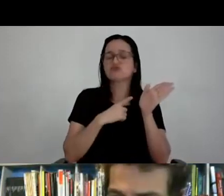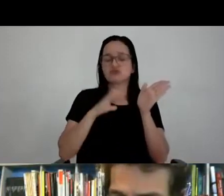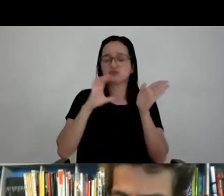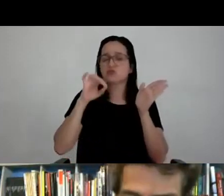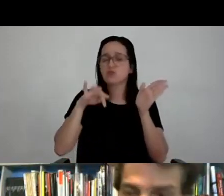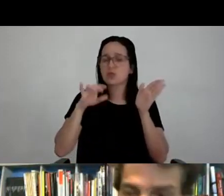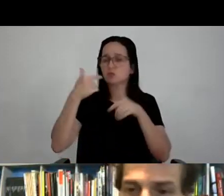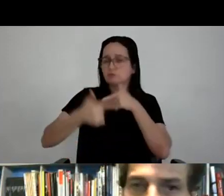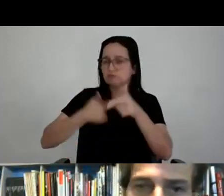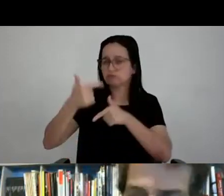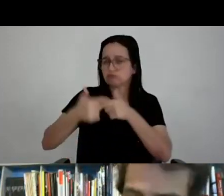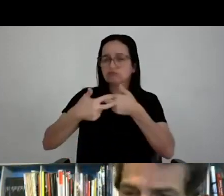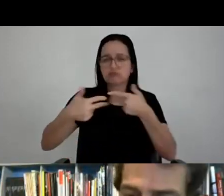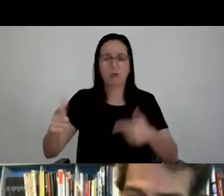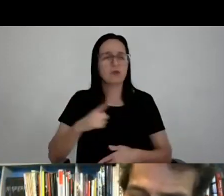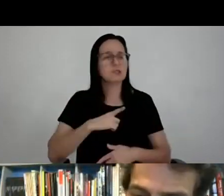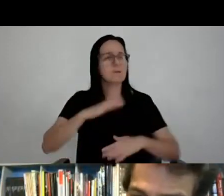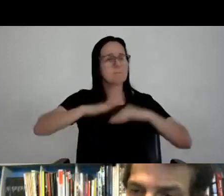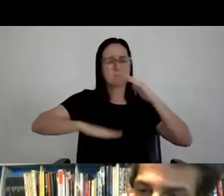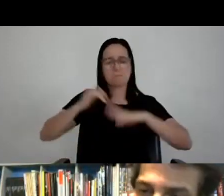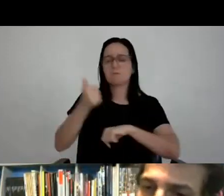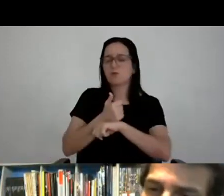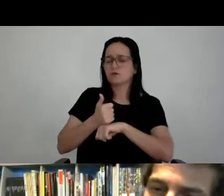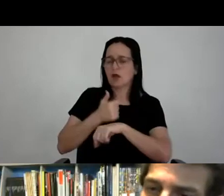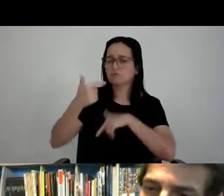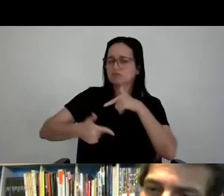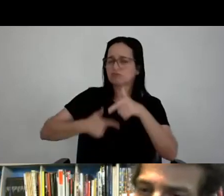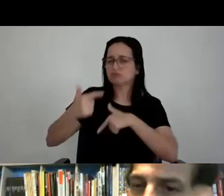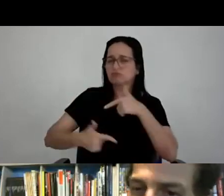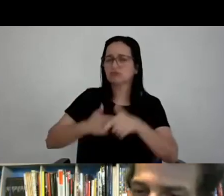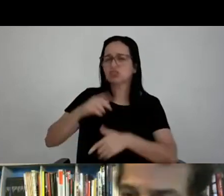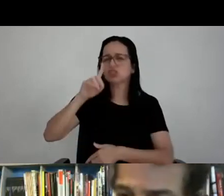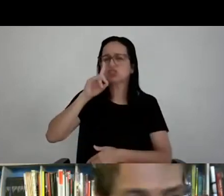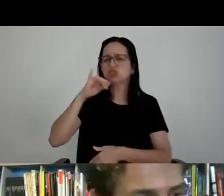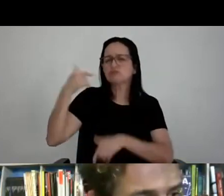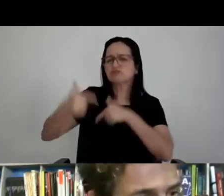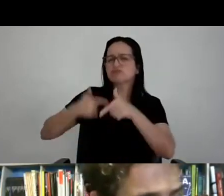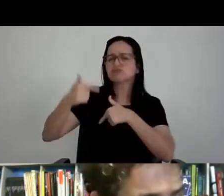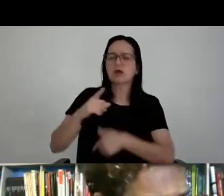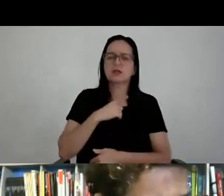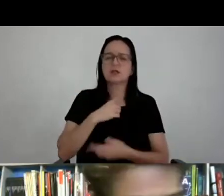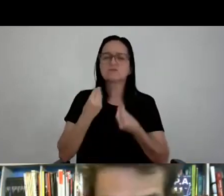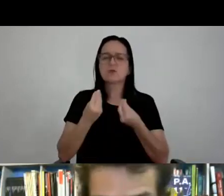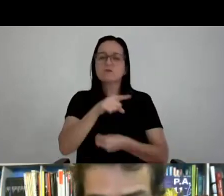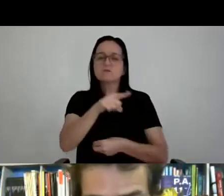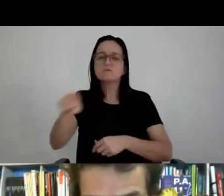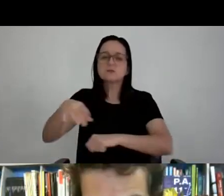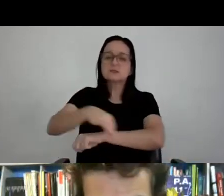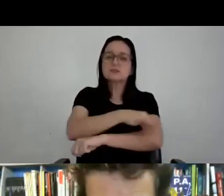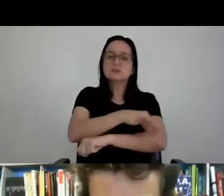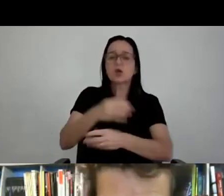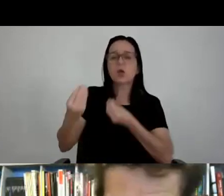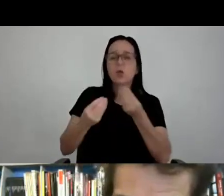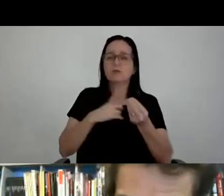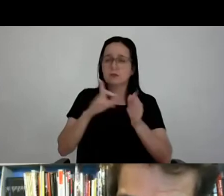trabalho de conteúdo, profissionais passam dias trabalhando aquele conteúdo. Como é que você, com arquitetura, ajuda a vender esse conteúdo? Esse exemplo aqui que vou mostrar,